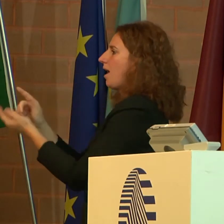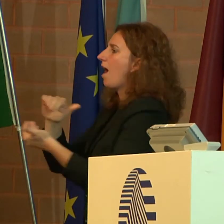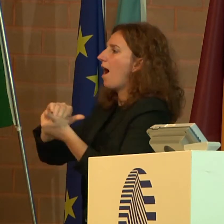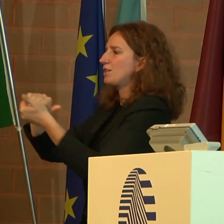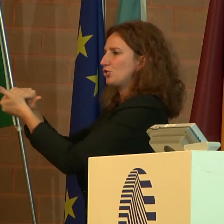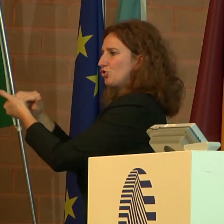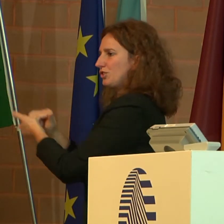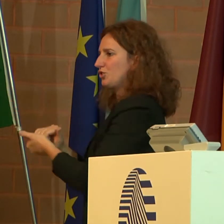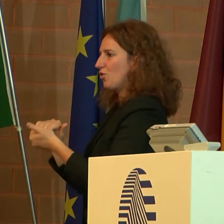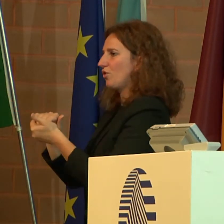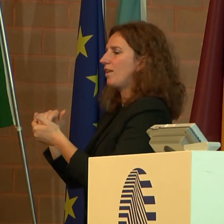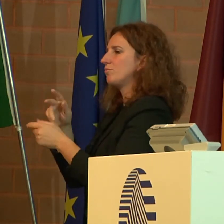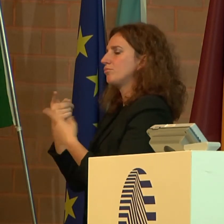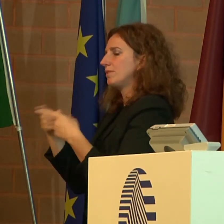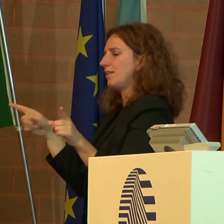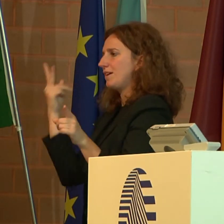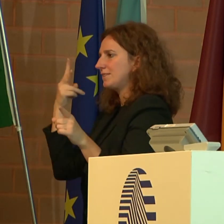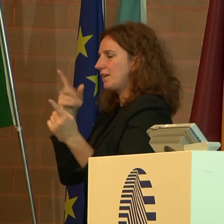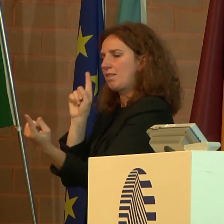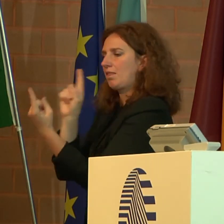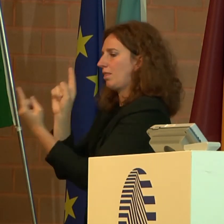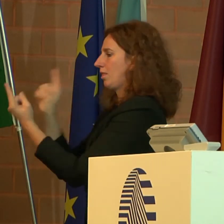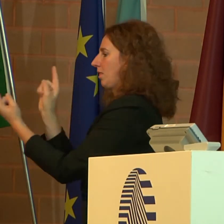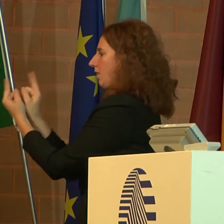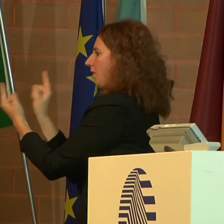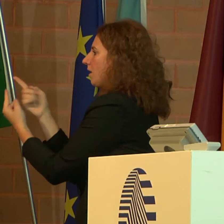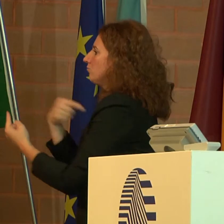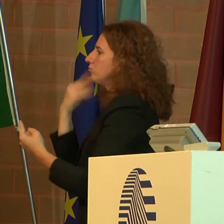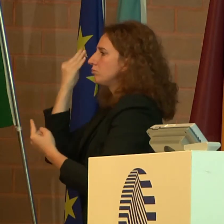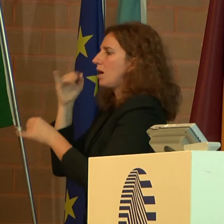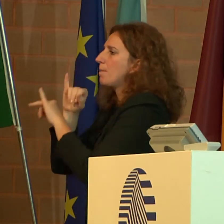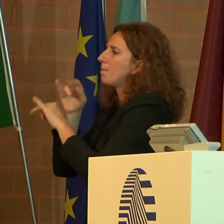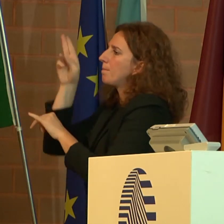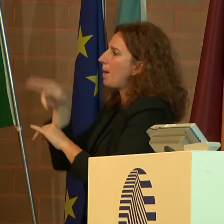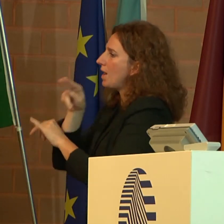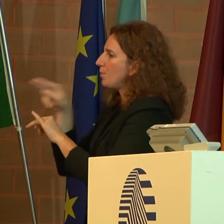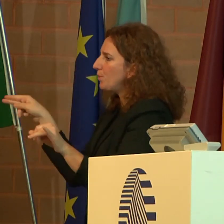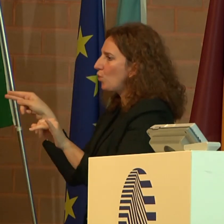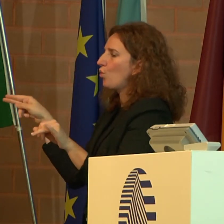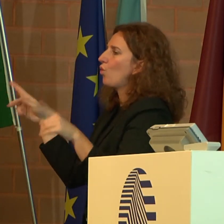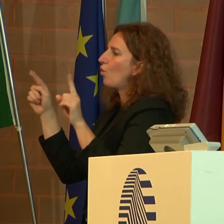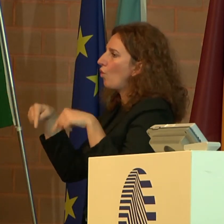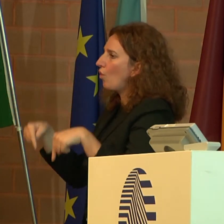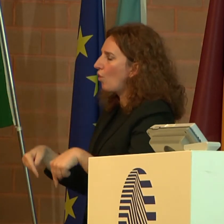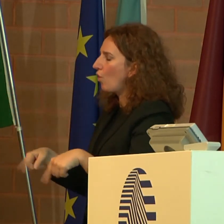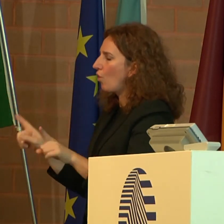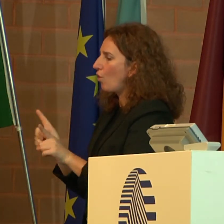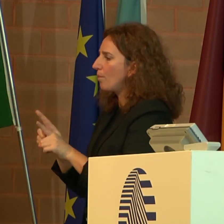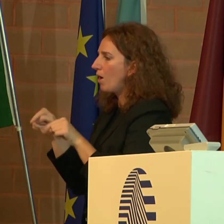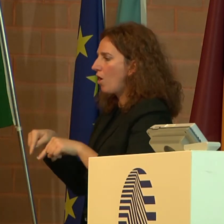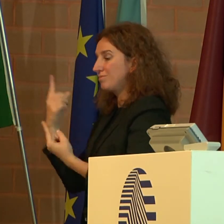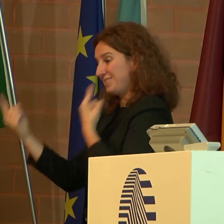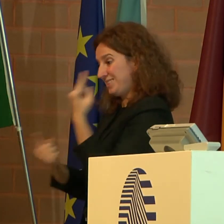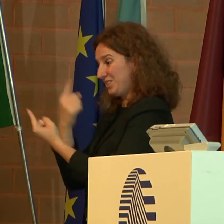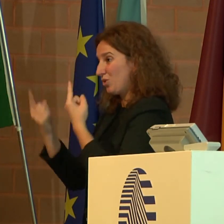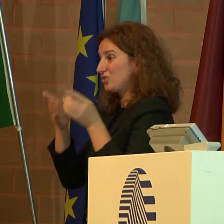coinvolte. Ma in più dovremo assistere a situazioni simili a quella dell'interminabile processo di chiusura